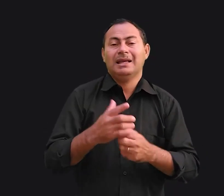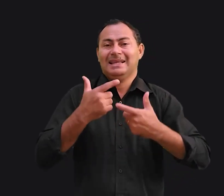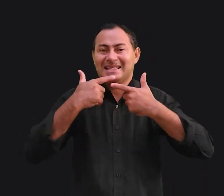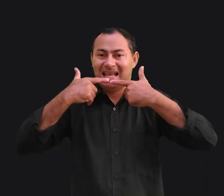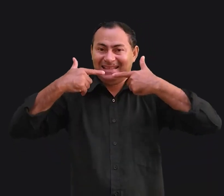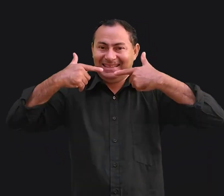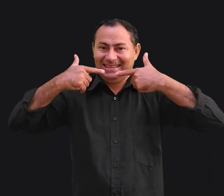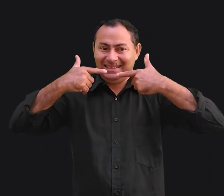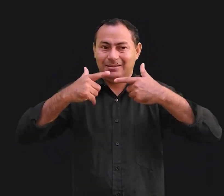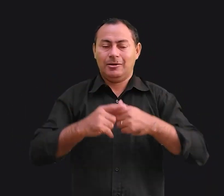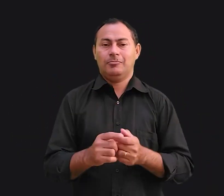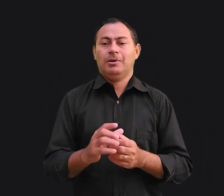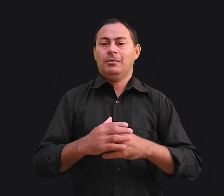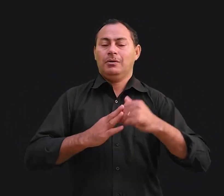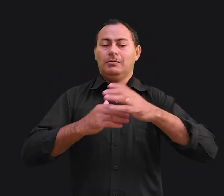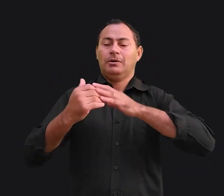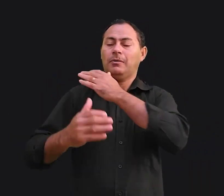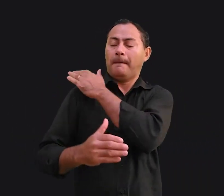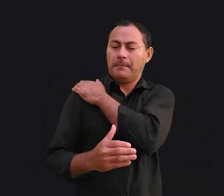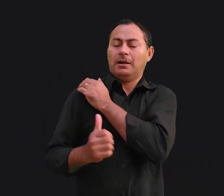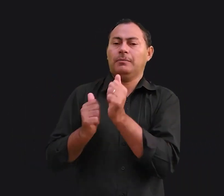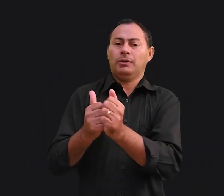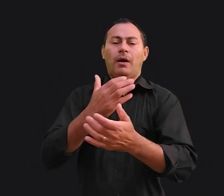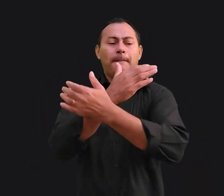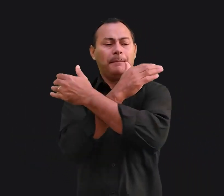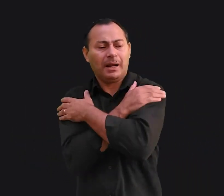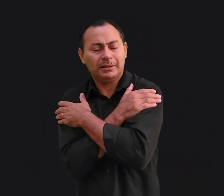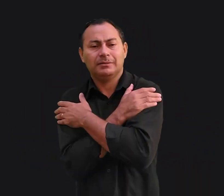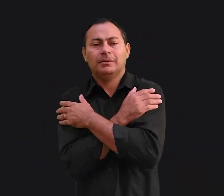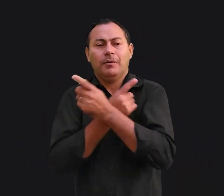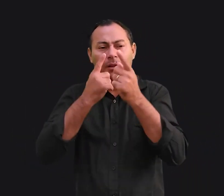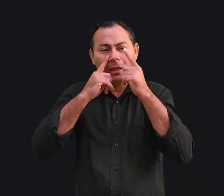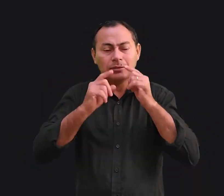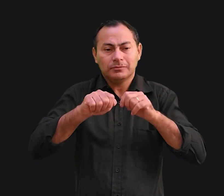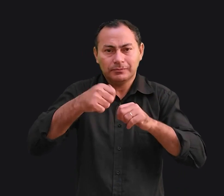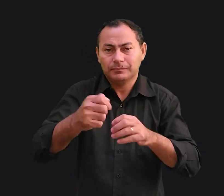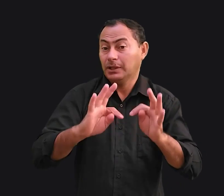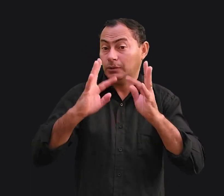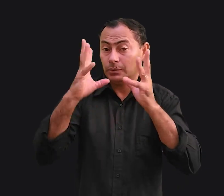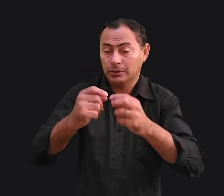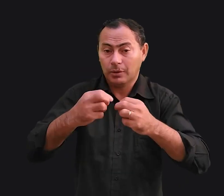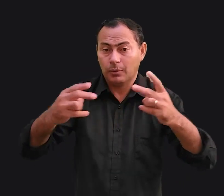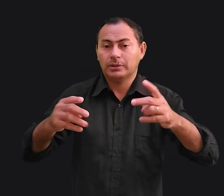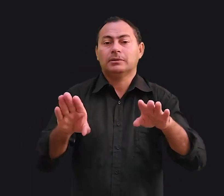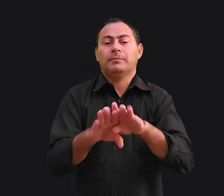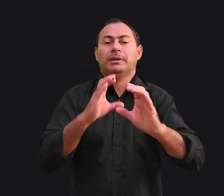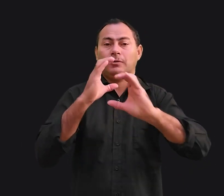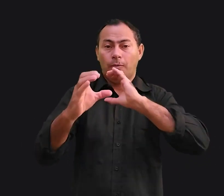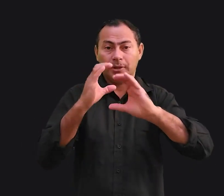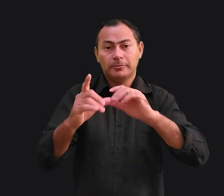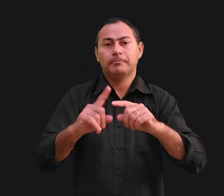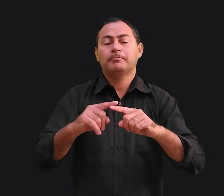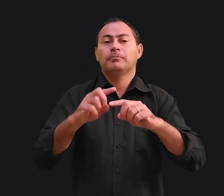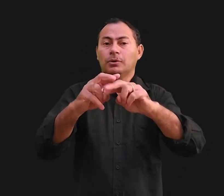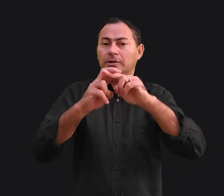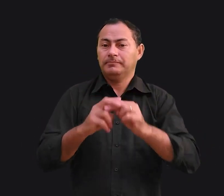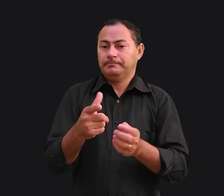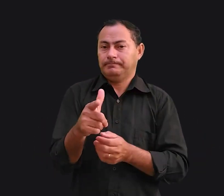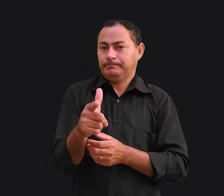sorriso, uma mão sobre o ombro, um abraço, lágrimas, um sinal. Todas essas coisas também comunicam. Por isso não existe